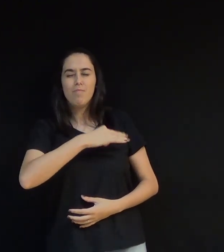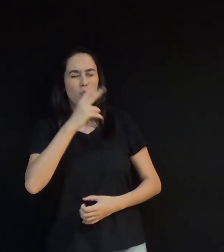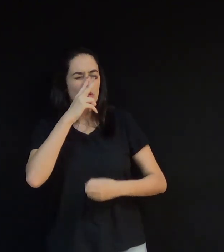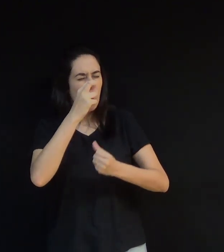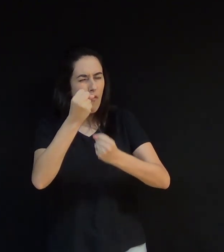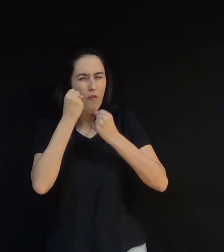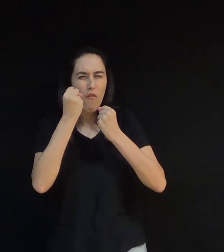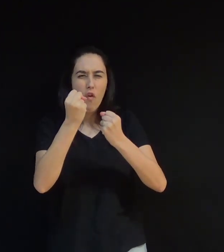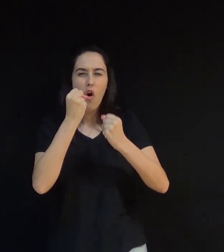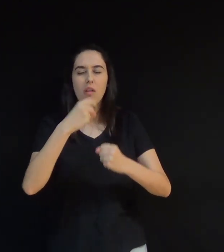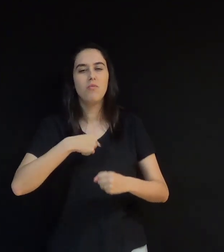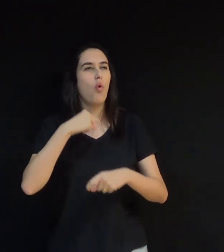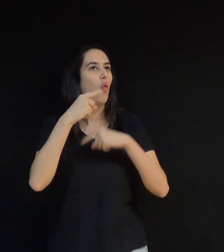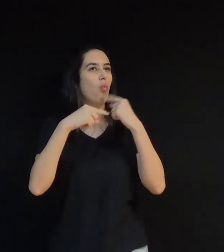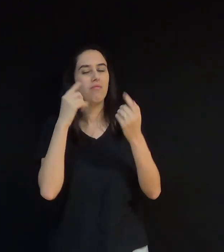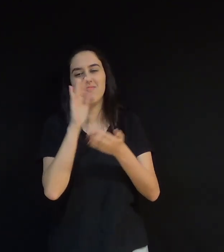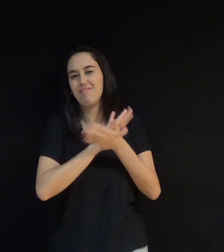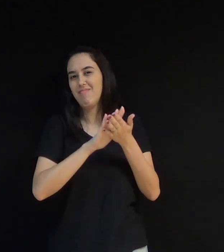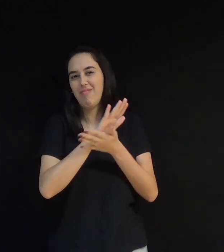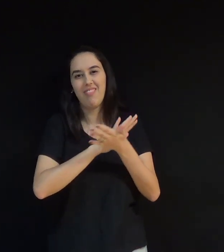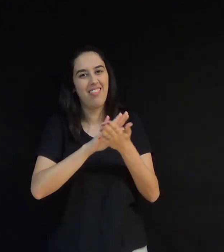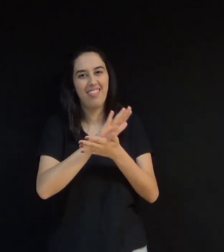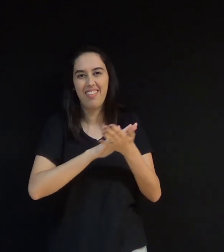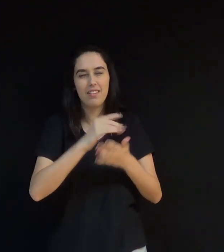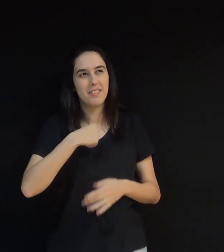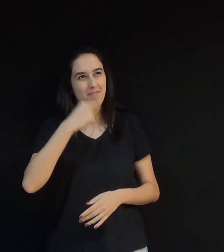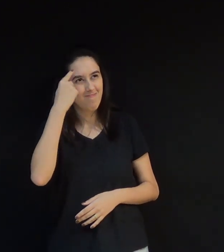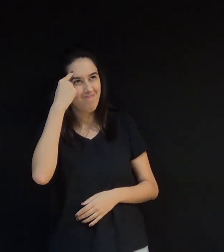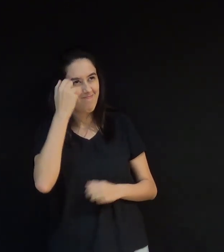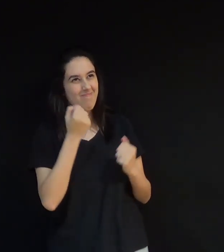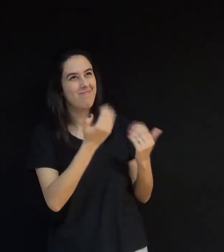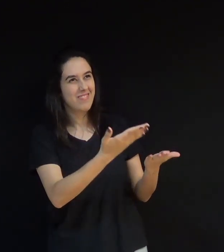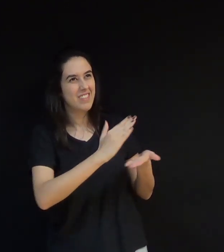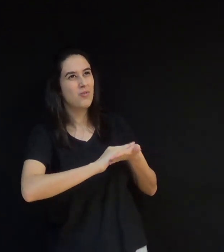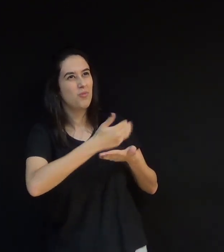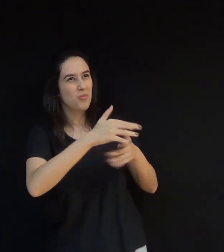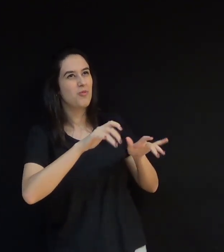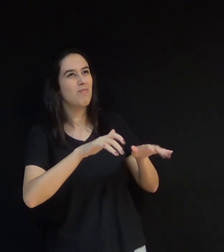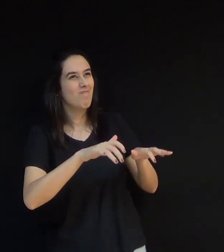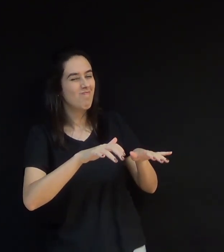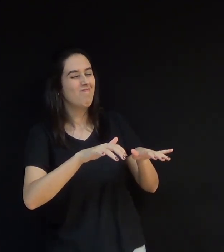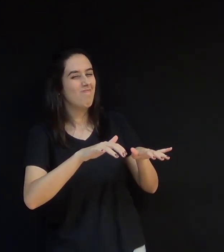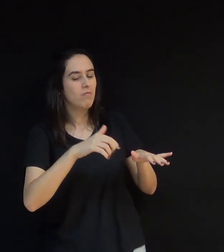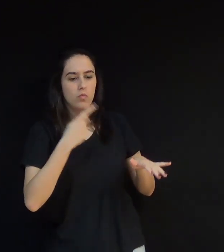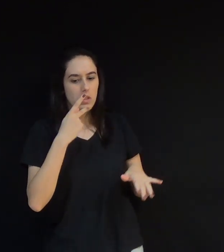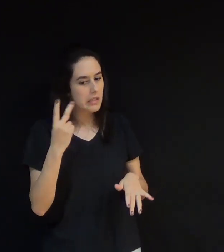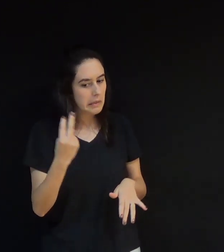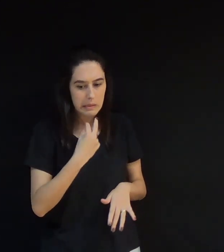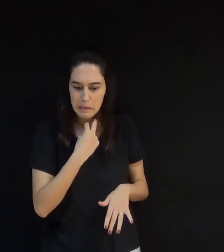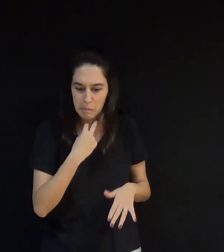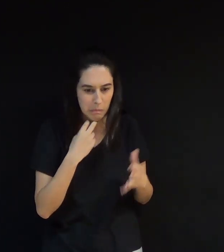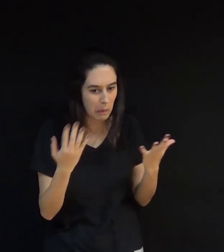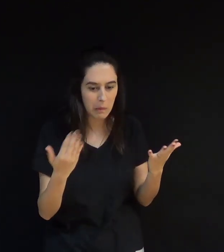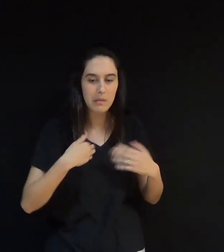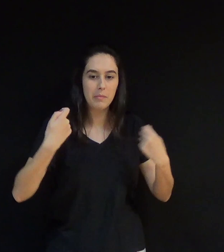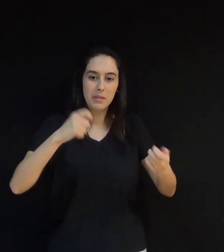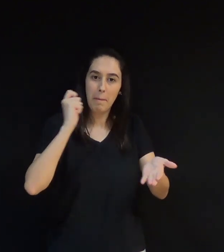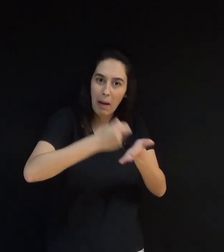que não tive dúvidas. Dá o notebook para ele. Pensei comigo. Não posso. Preciso pagar minhas contas.